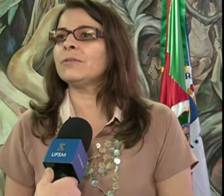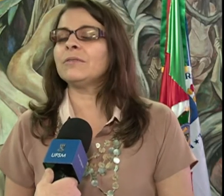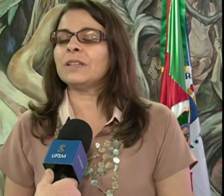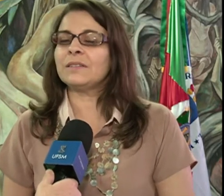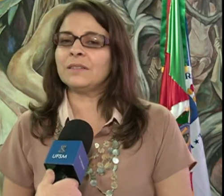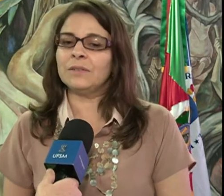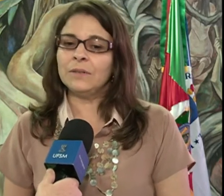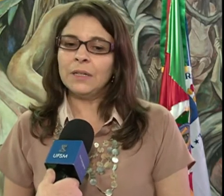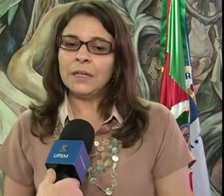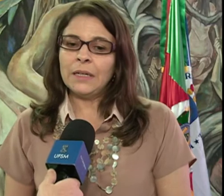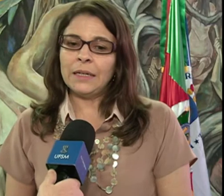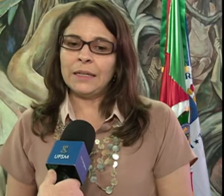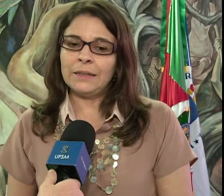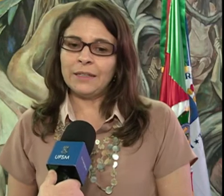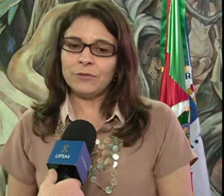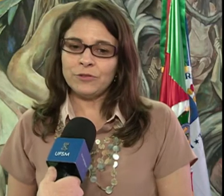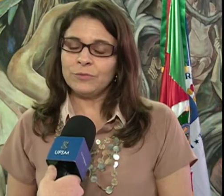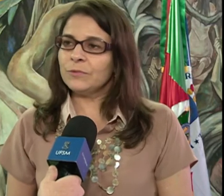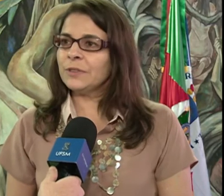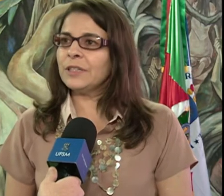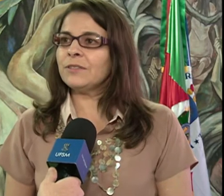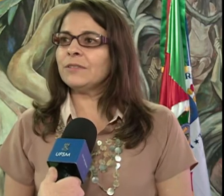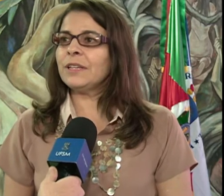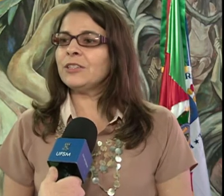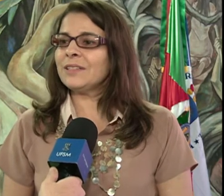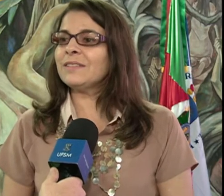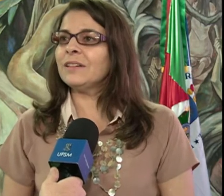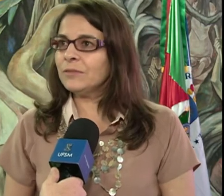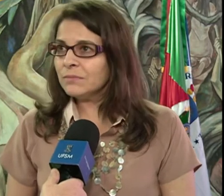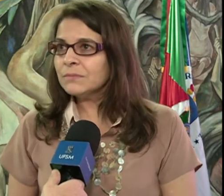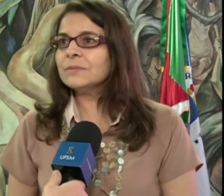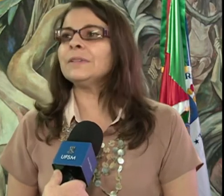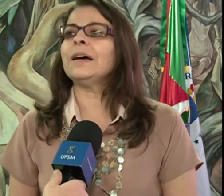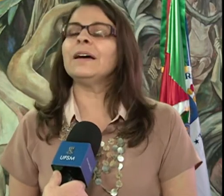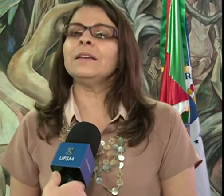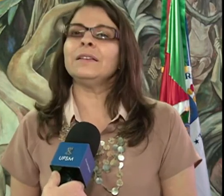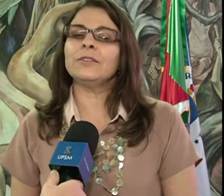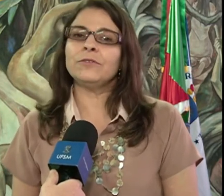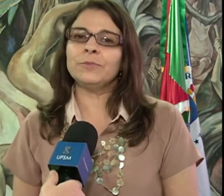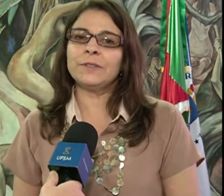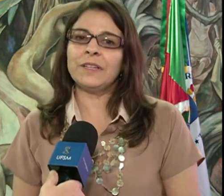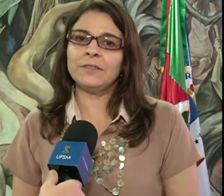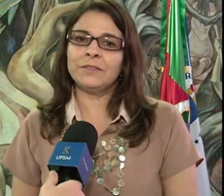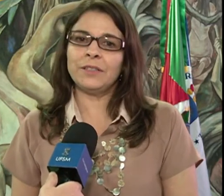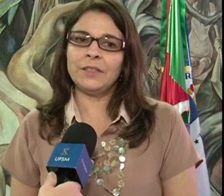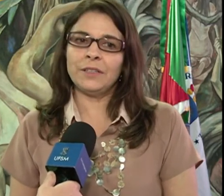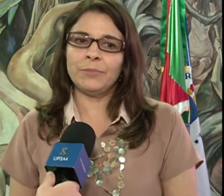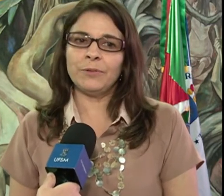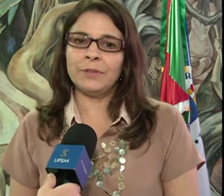autoavaliação dentro de um contexto de gestão e dentro de um processo que procura